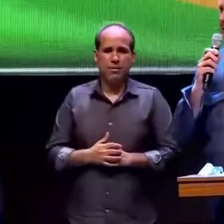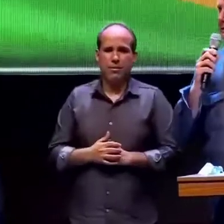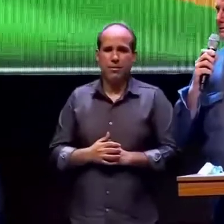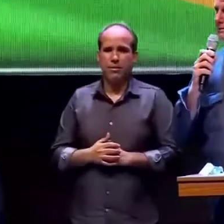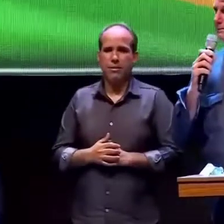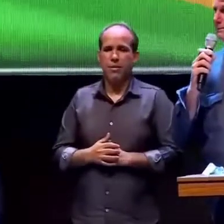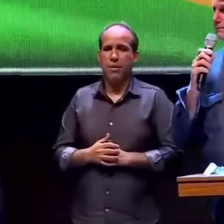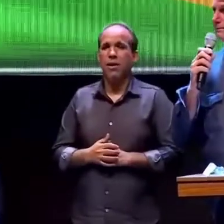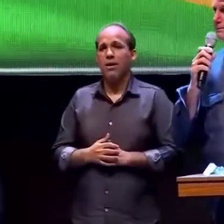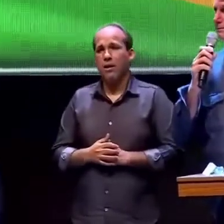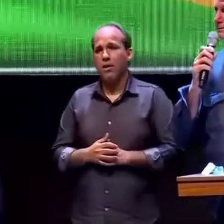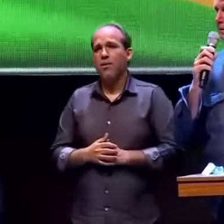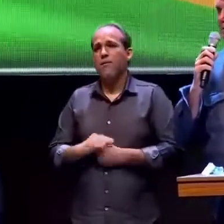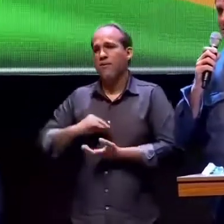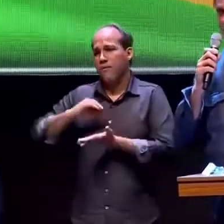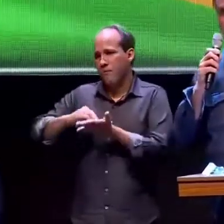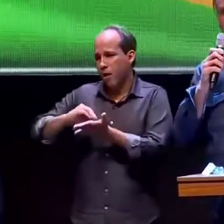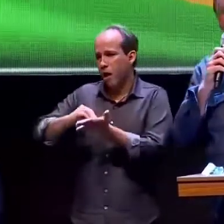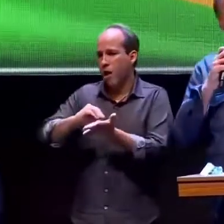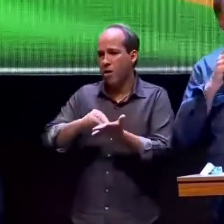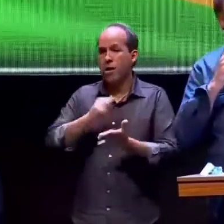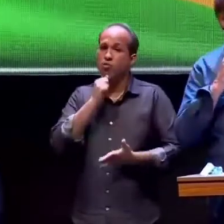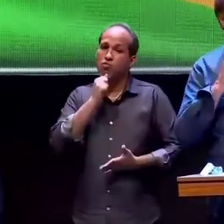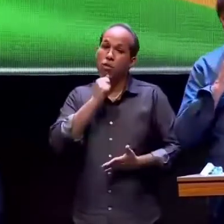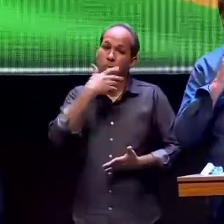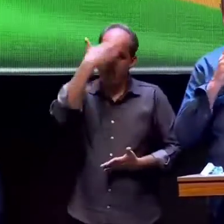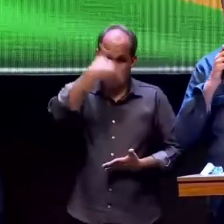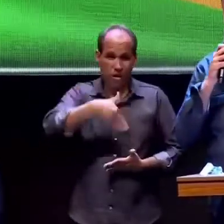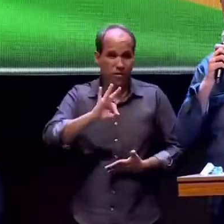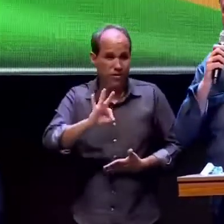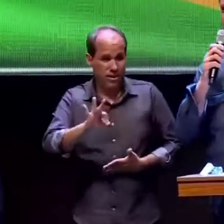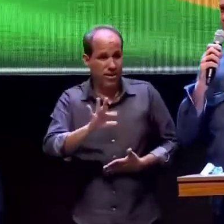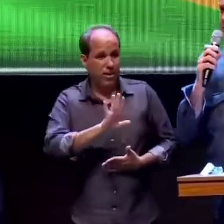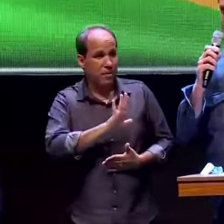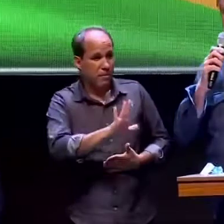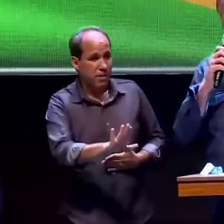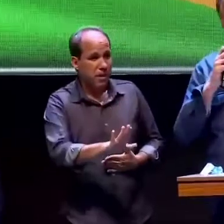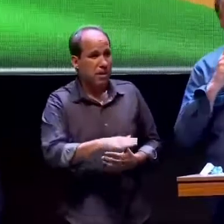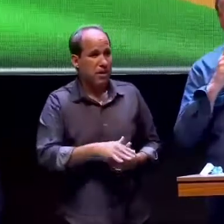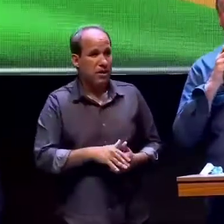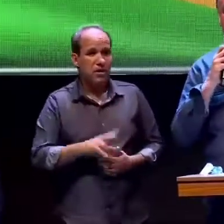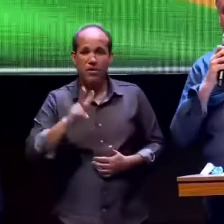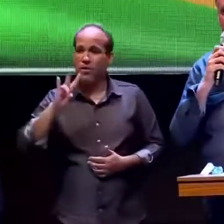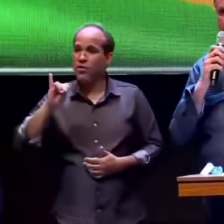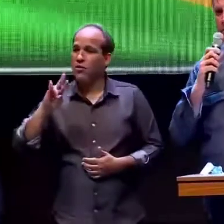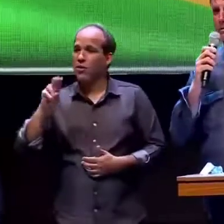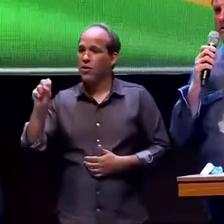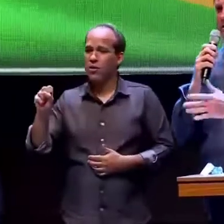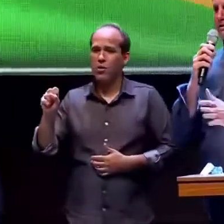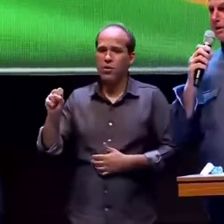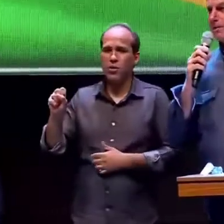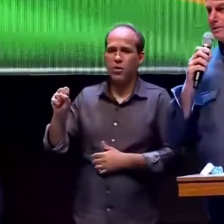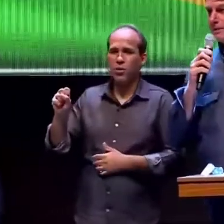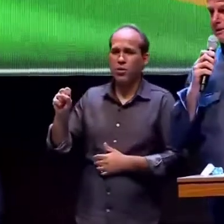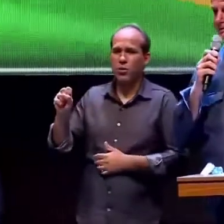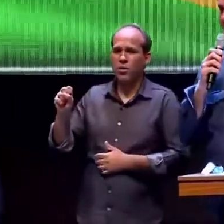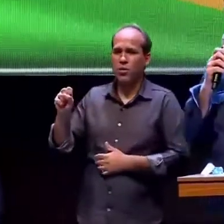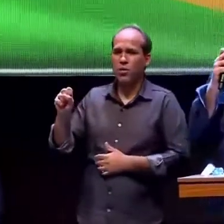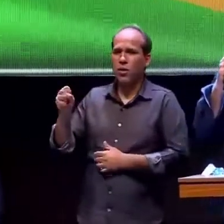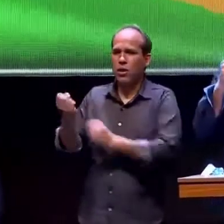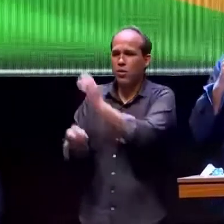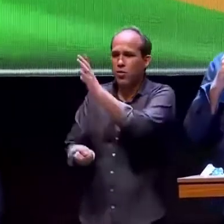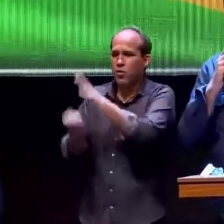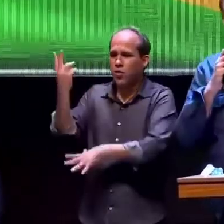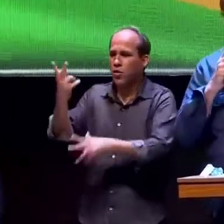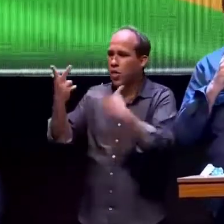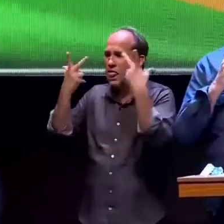ainda eu não tenho provas mas esse vírus nasceu de um animal ou nasceu no laboratório